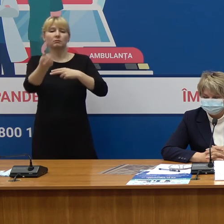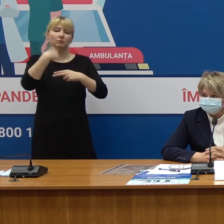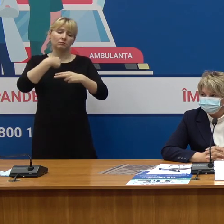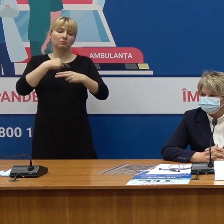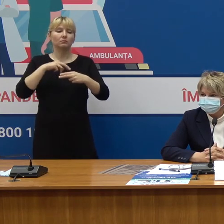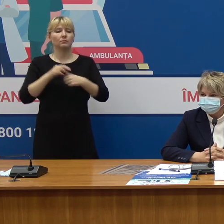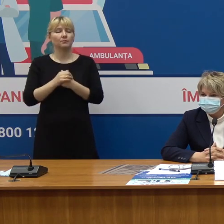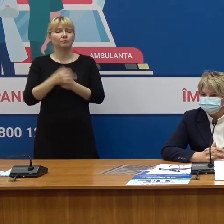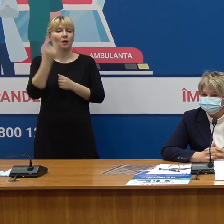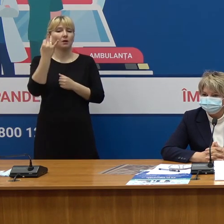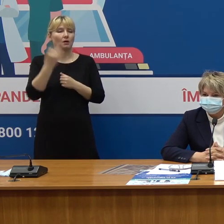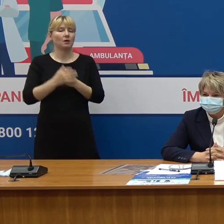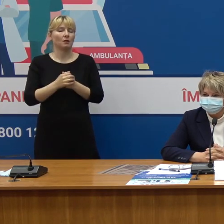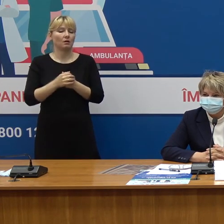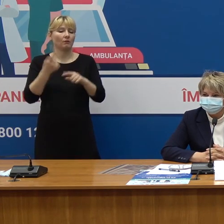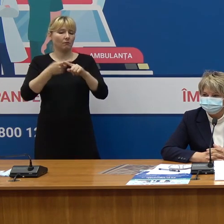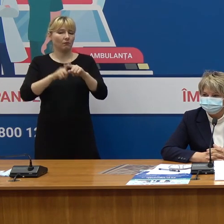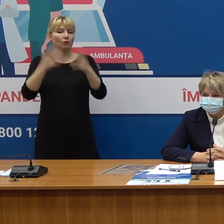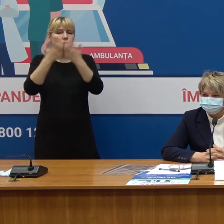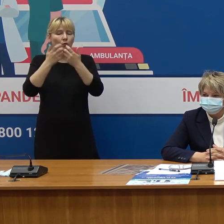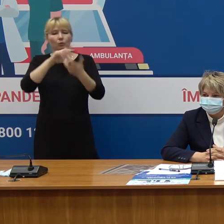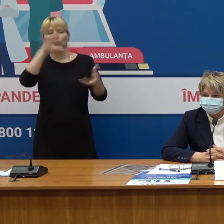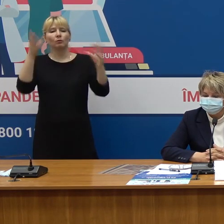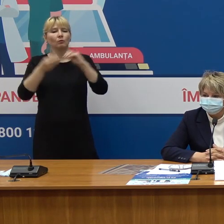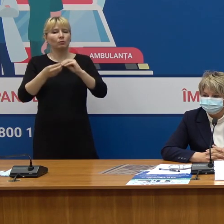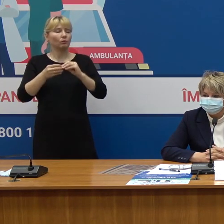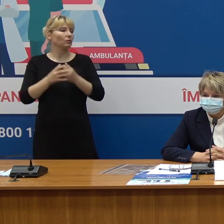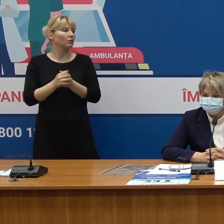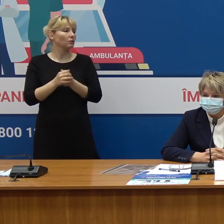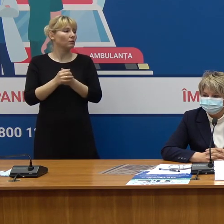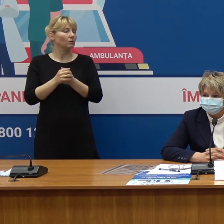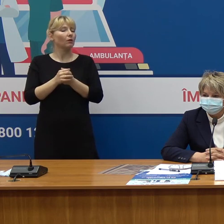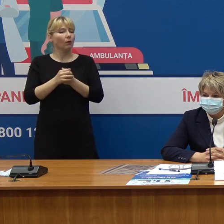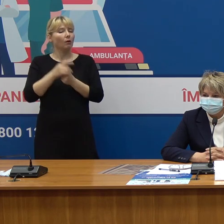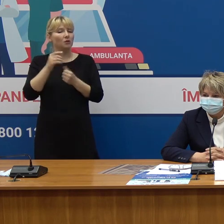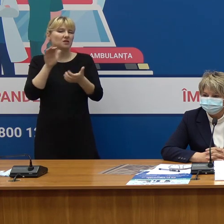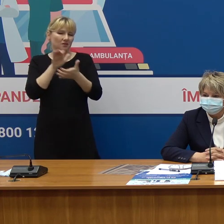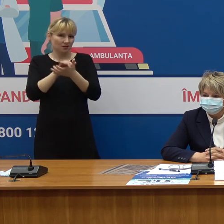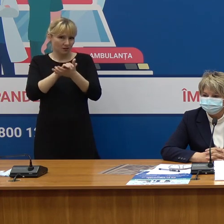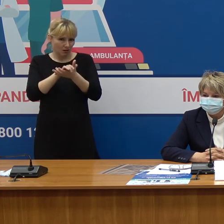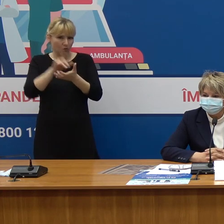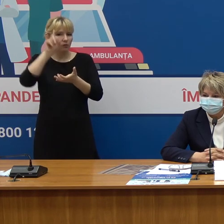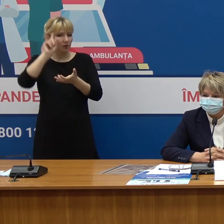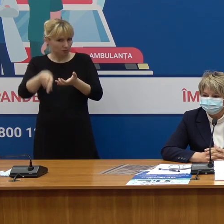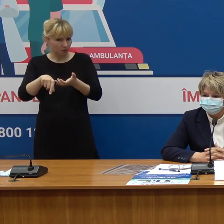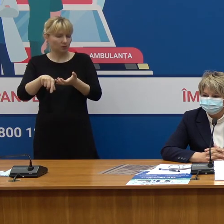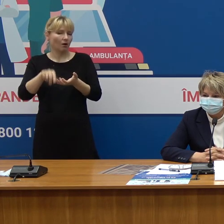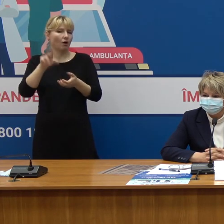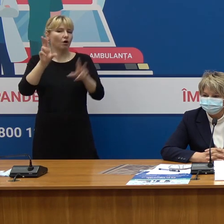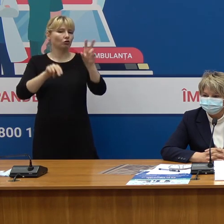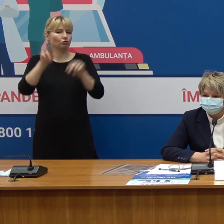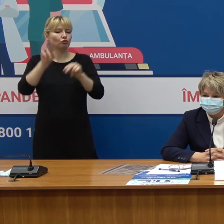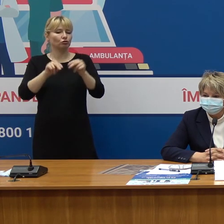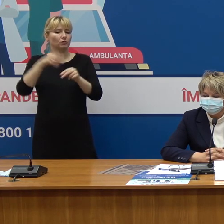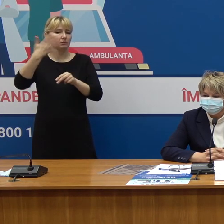Și acest număr este cunoscut Sunt aproximativ